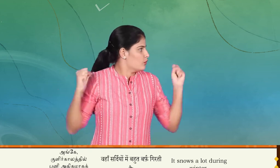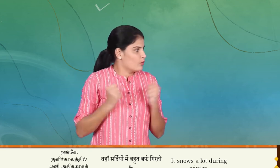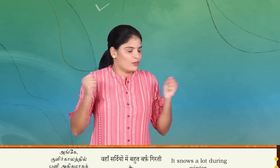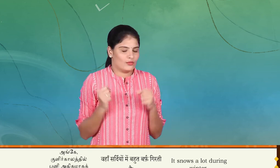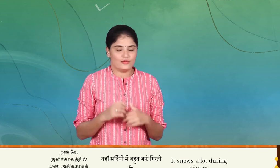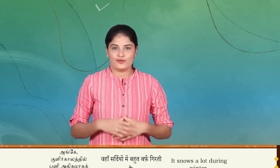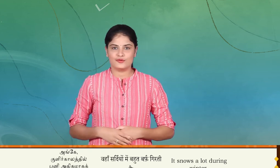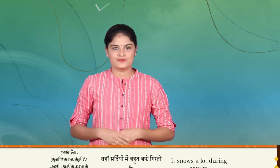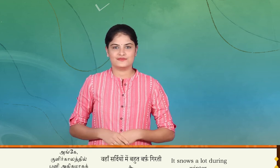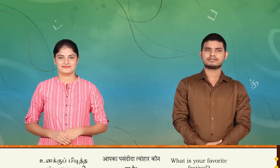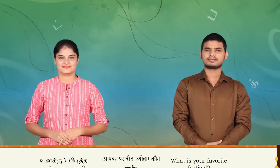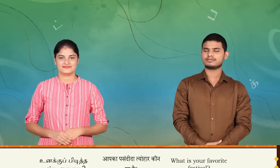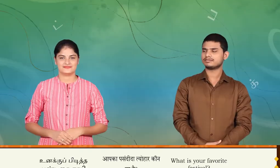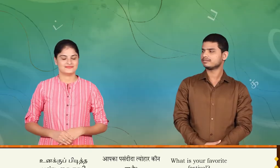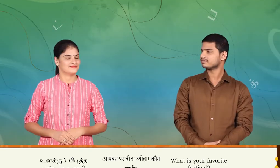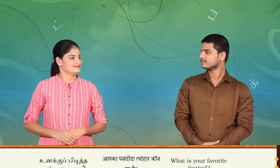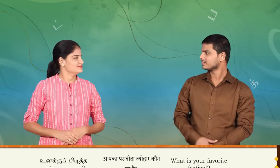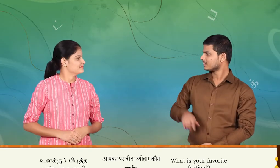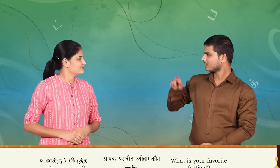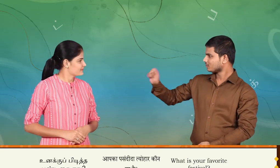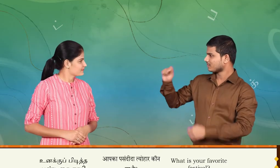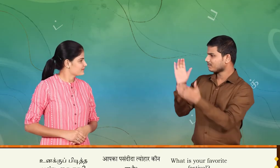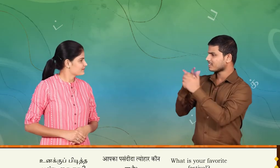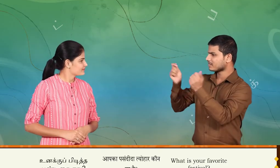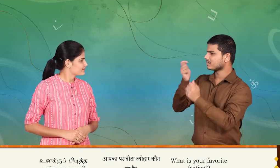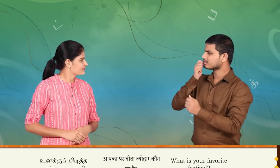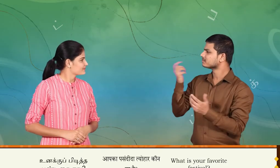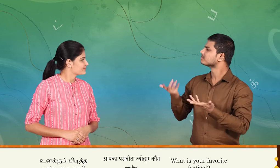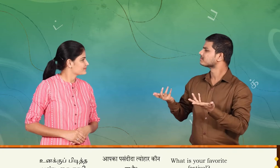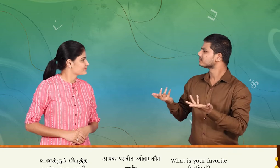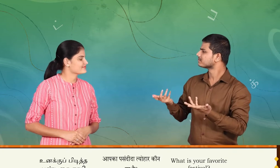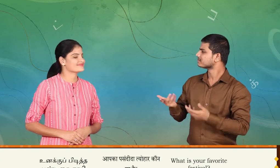கொட்டும் உனக்கு பிடித்த பண்டிகை எடு